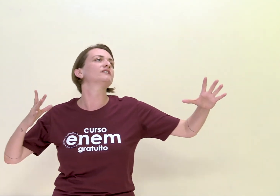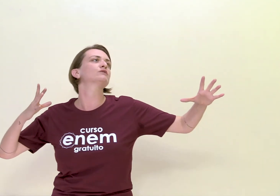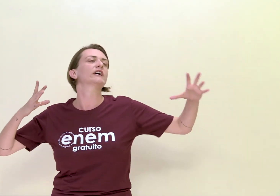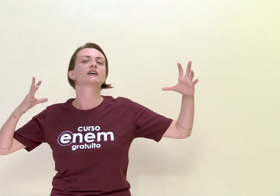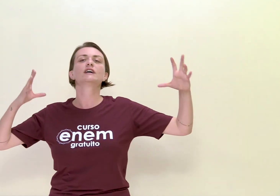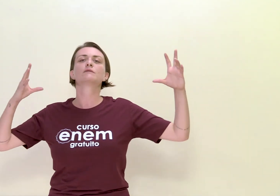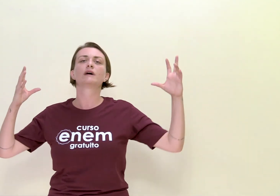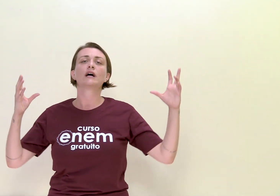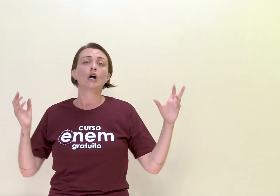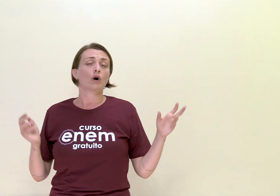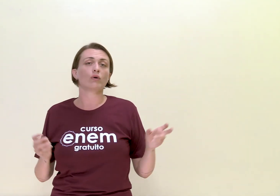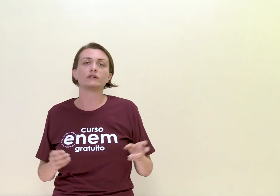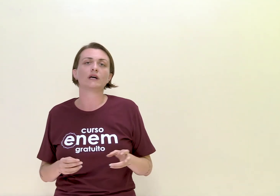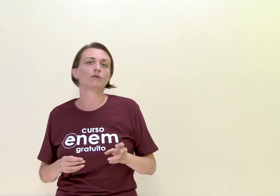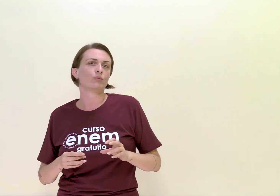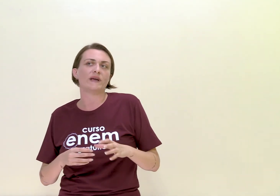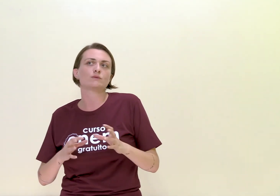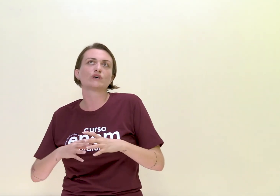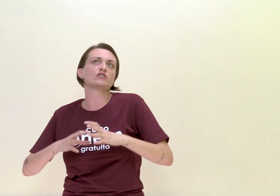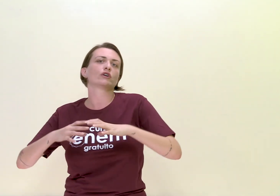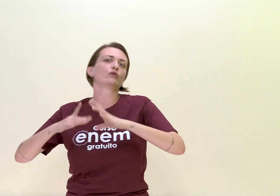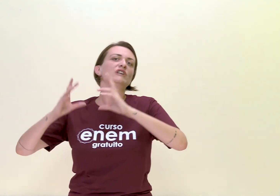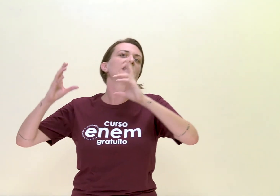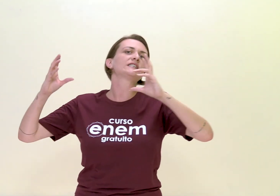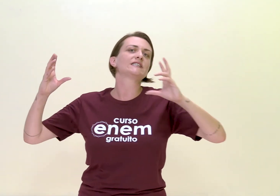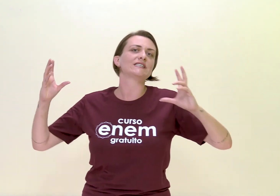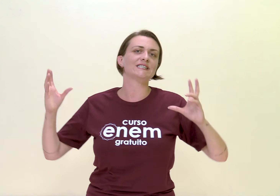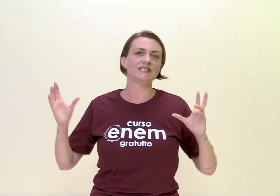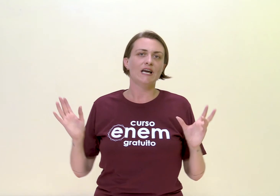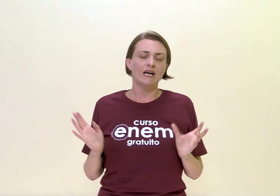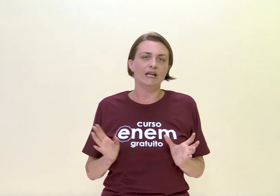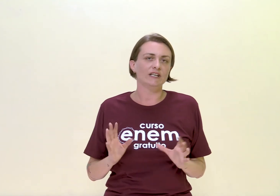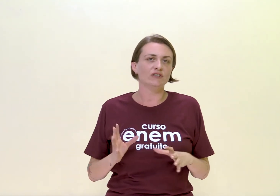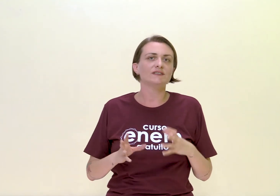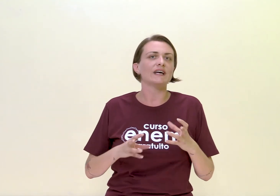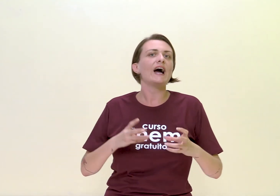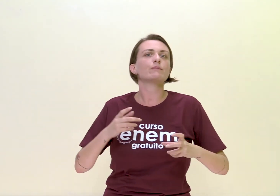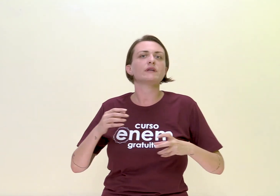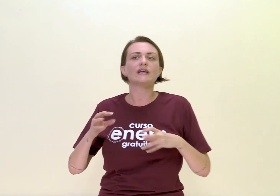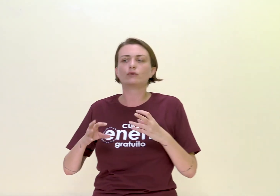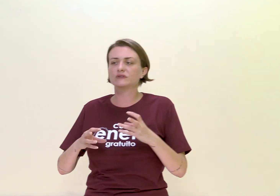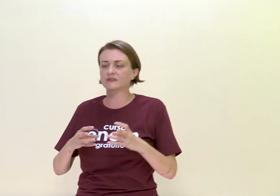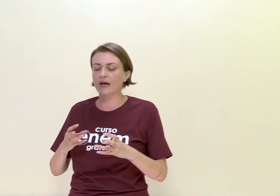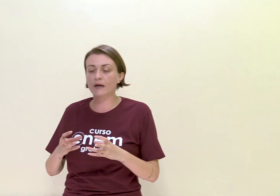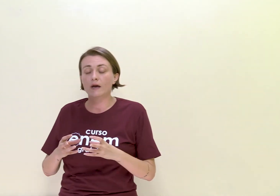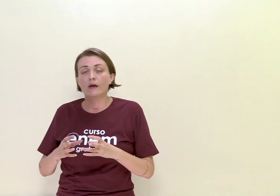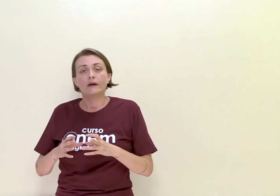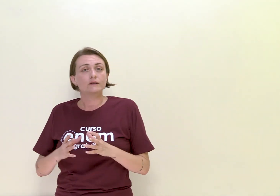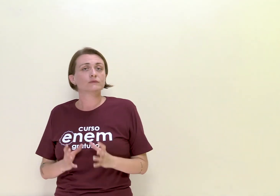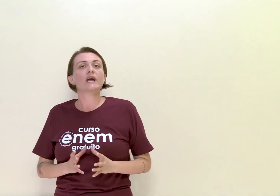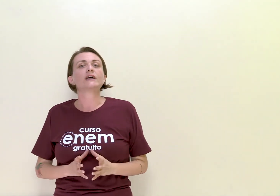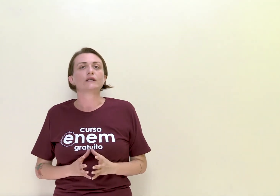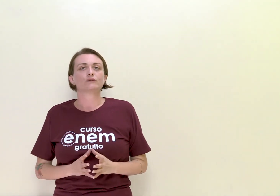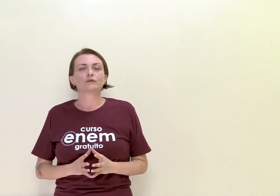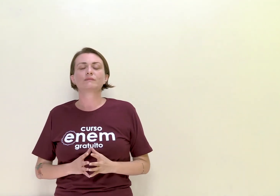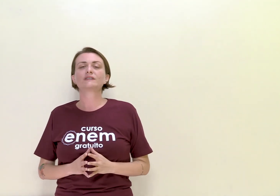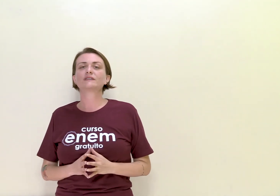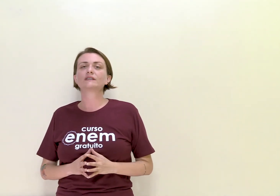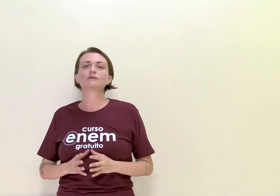Vasco da Gama, ou então, mesmo o grande herói Ulisses, que a gente sabe, da Odisseia. Não tem isso. Mas eles